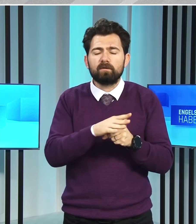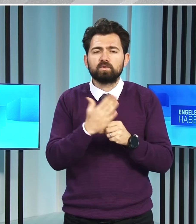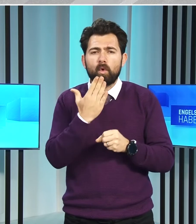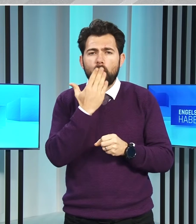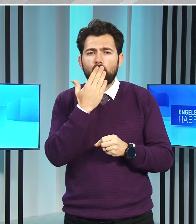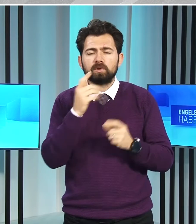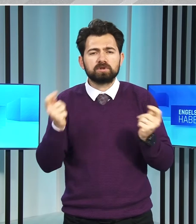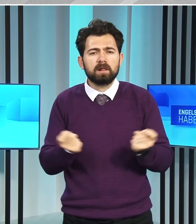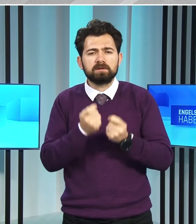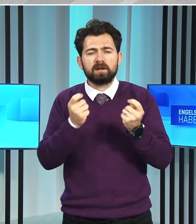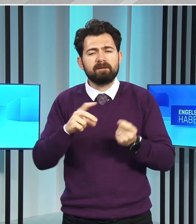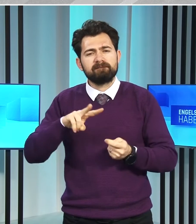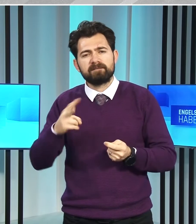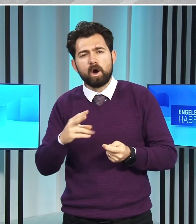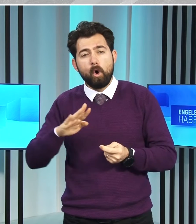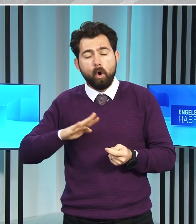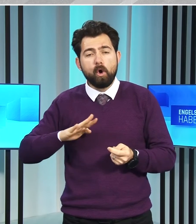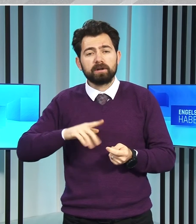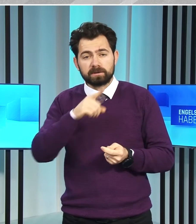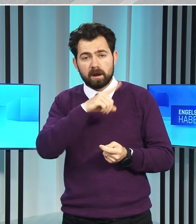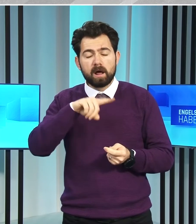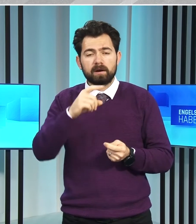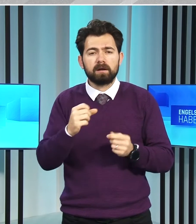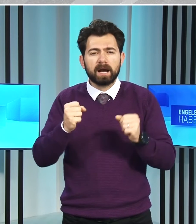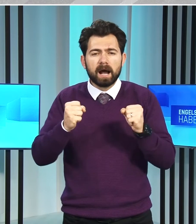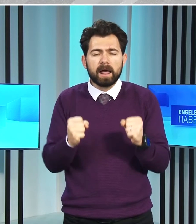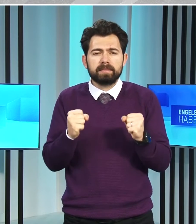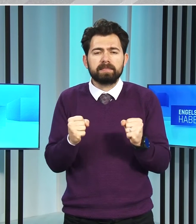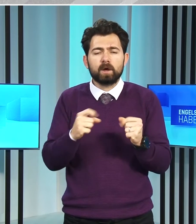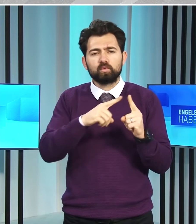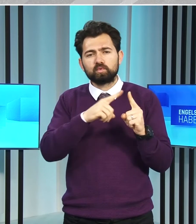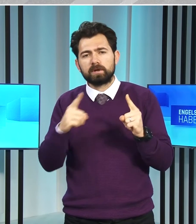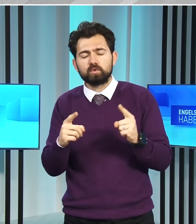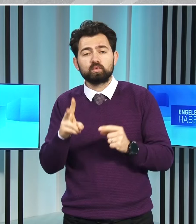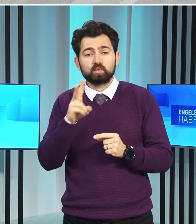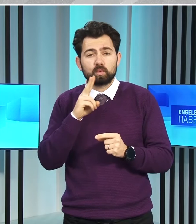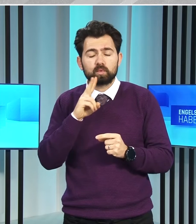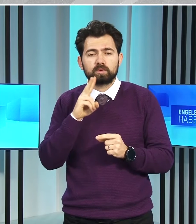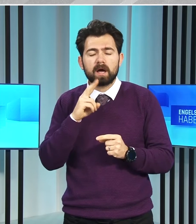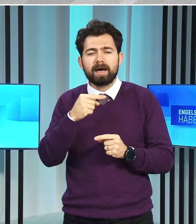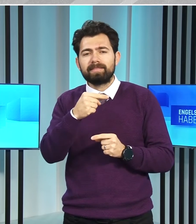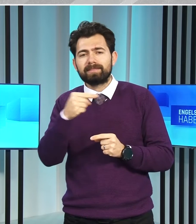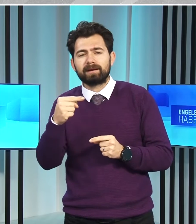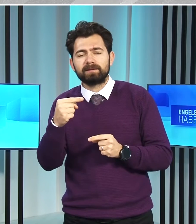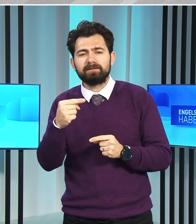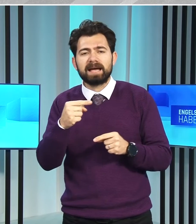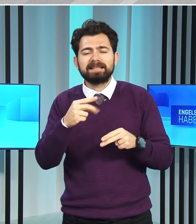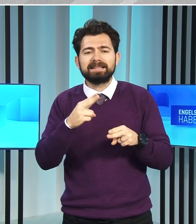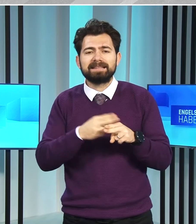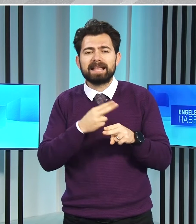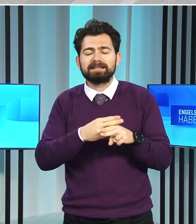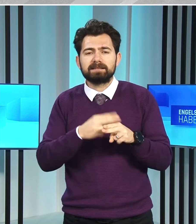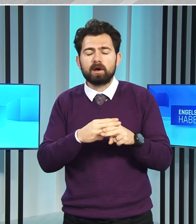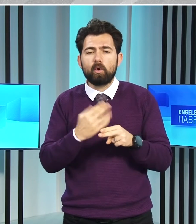okul çalışanları veya öğrenciler izolasyon süresinin sonunda negatif antijen testiyle de